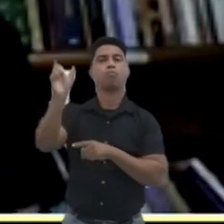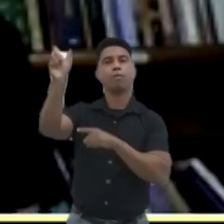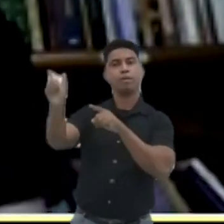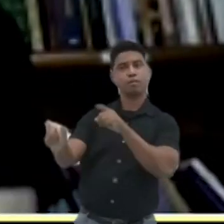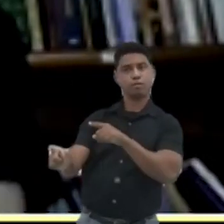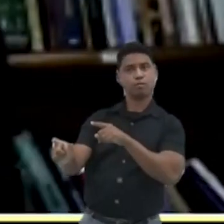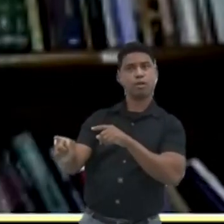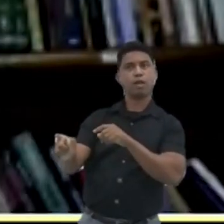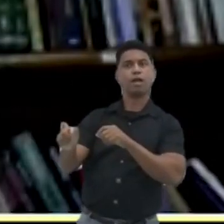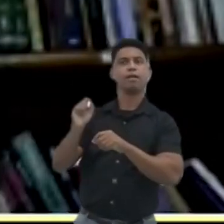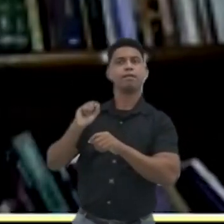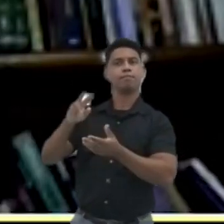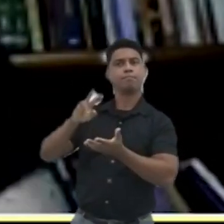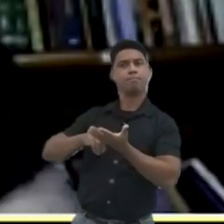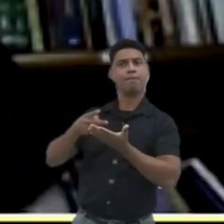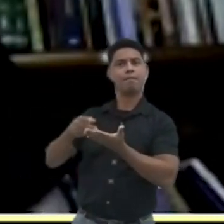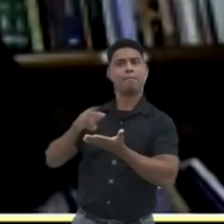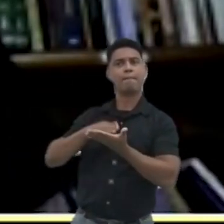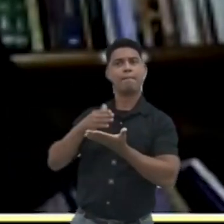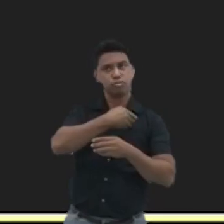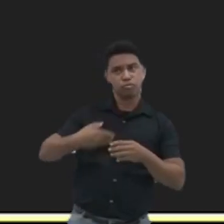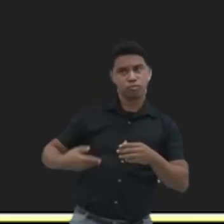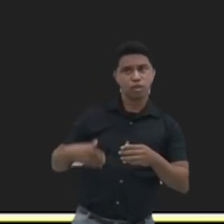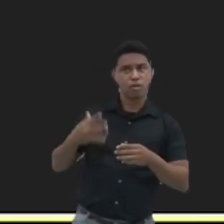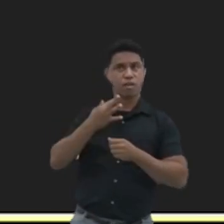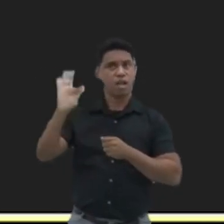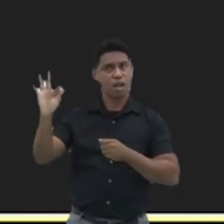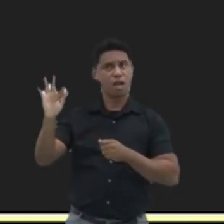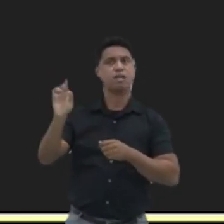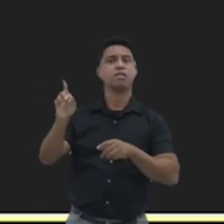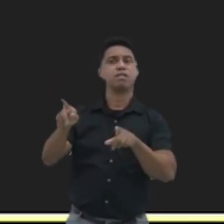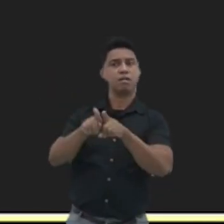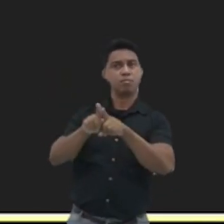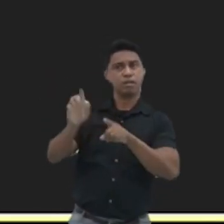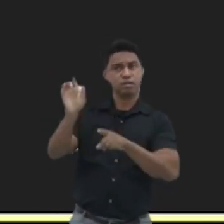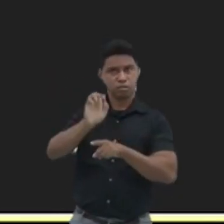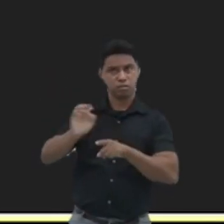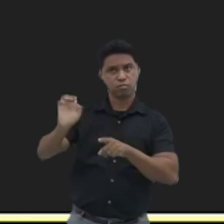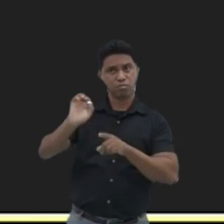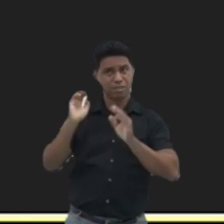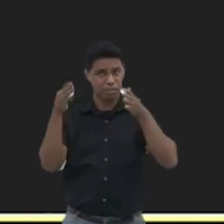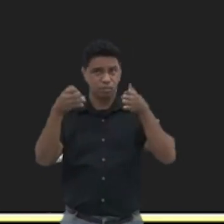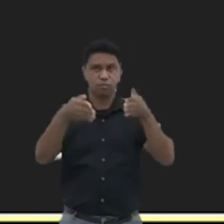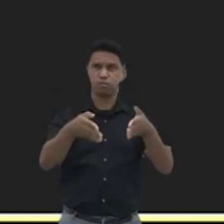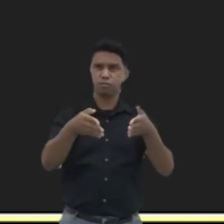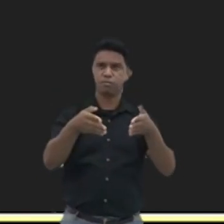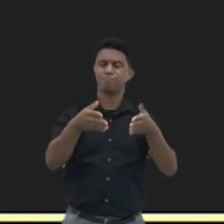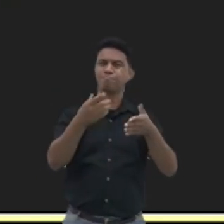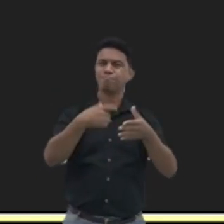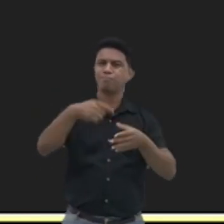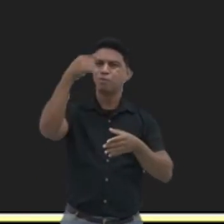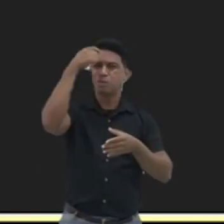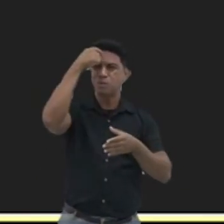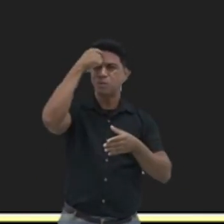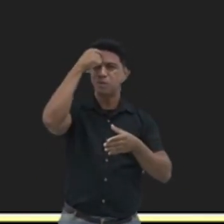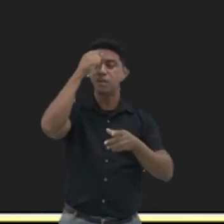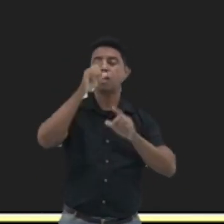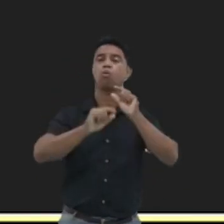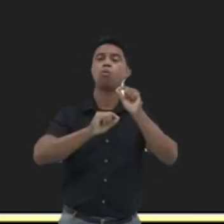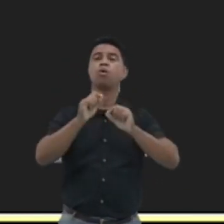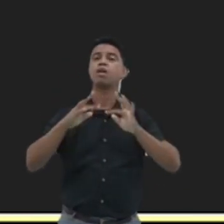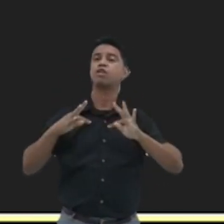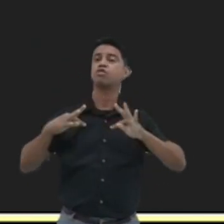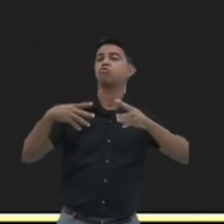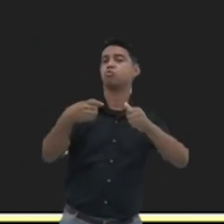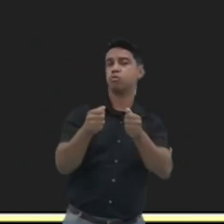em Cuiabá ajudando alguém do interior. Que a gente conscientize, em primeiro lugar, todos os nossos pares